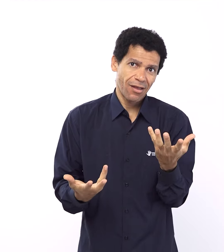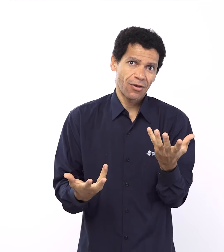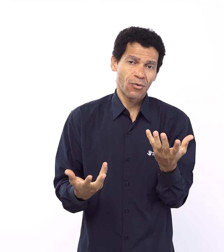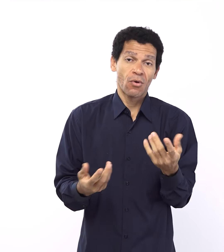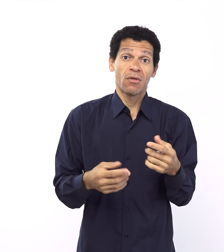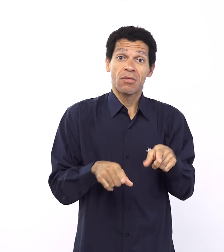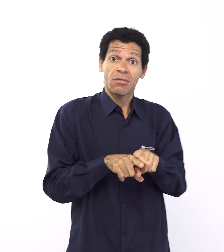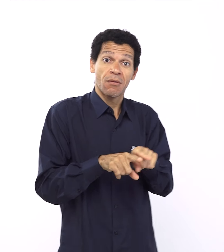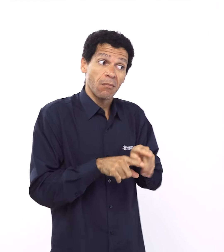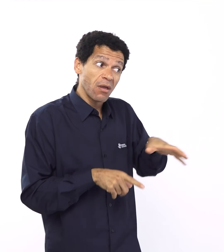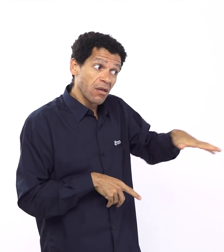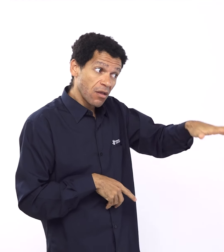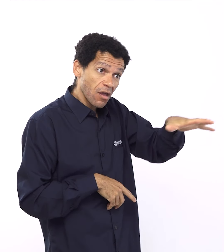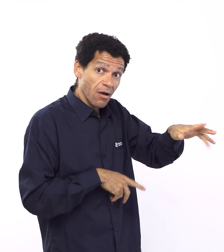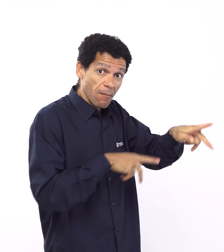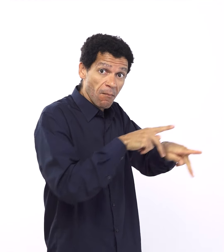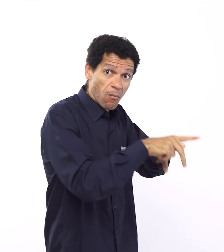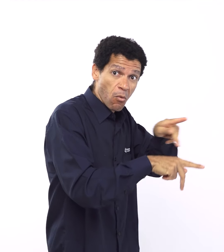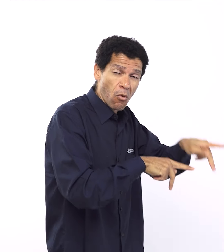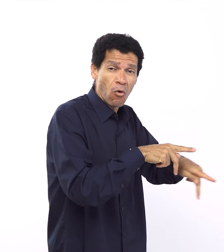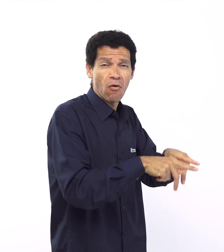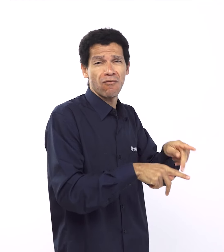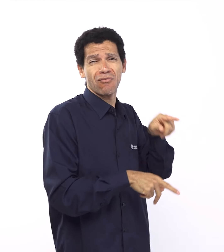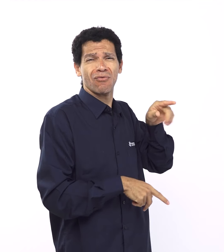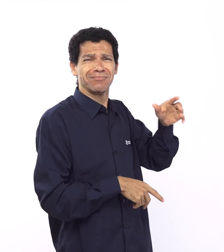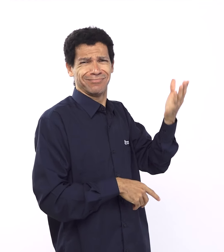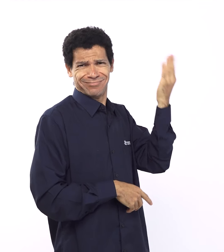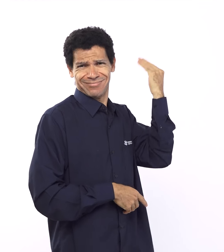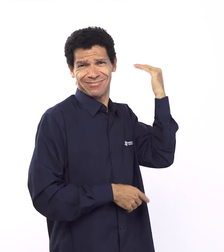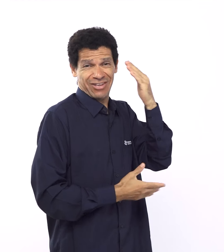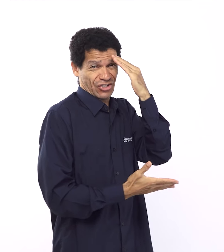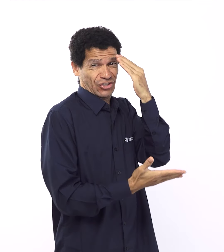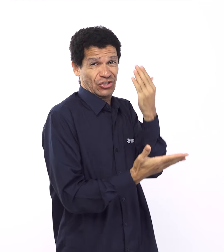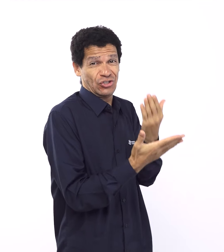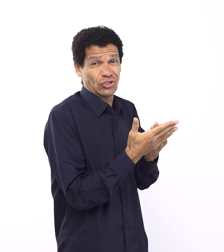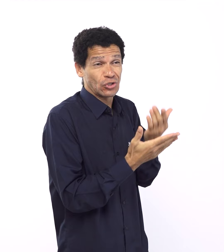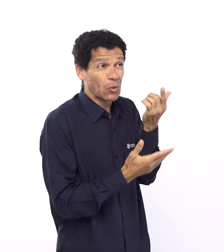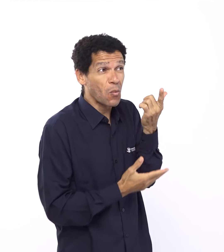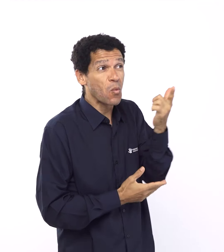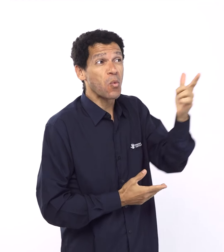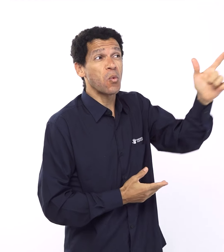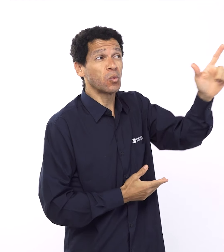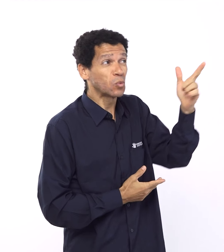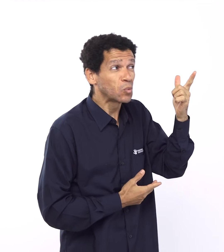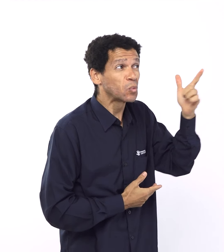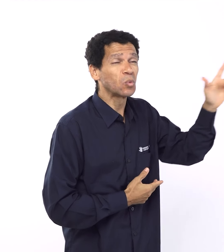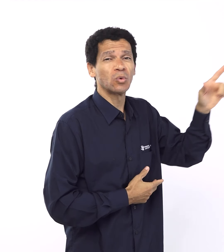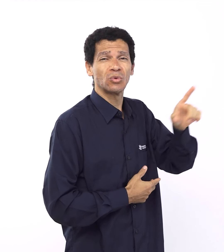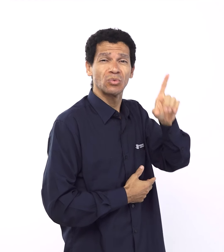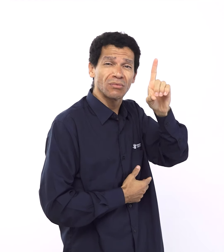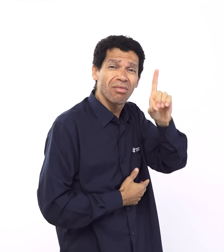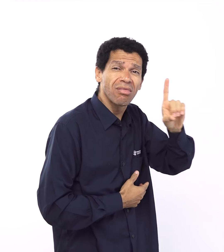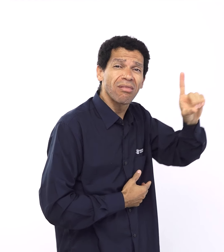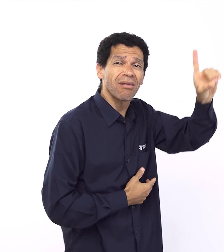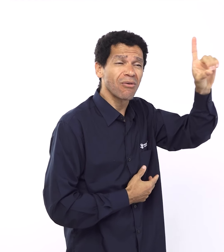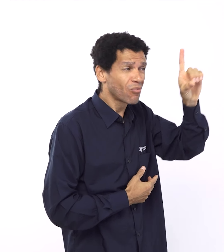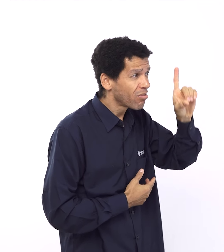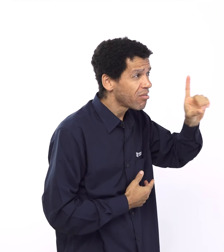cumprimento, as bênçãos e o descumprimento das maldições, quais seriam, de fato, as consequências no caso de um destrato